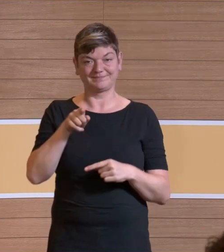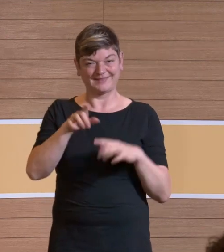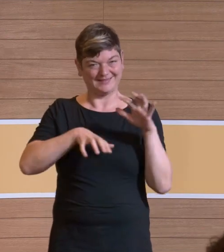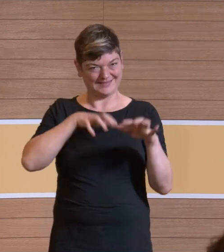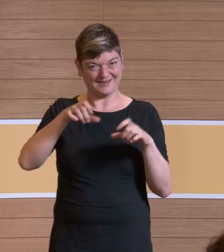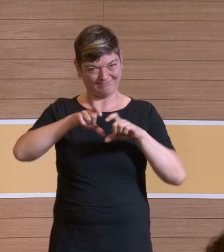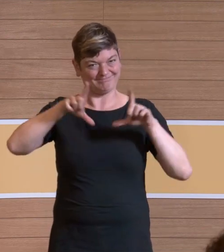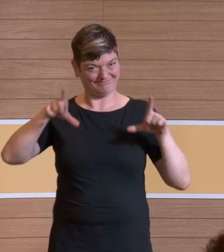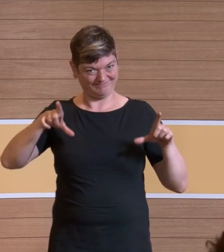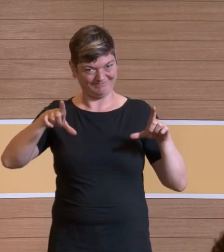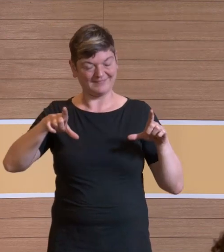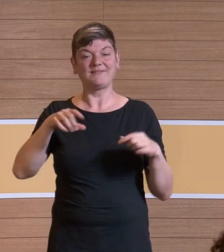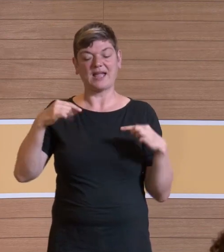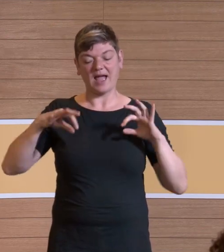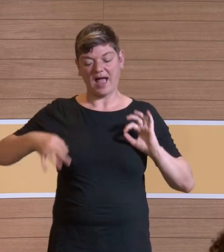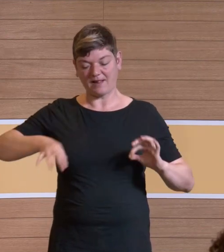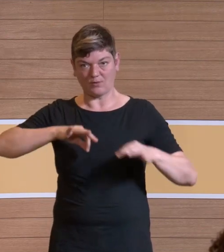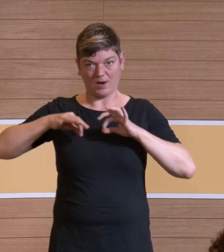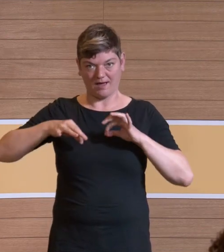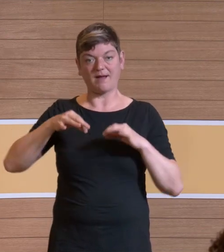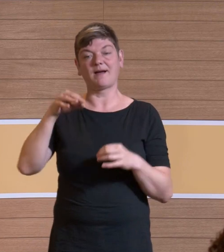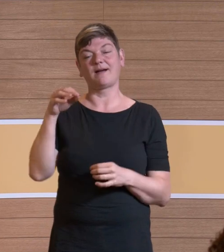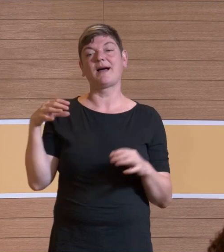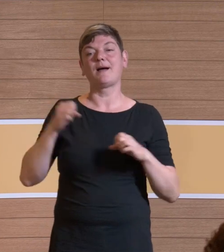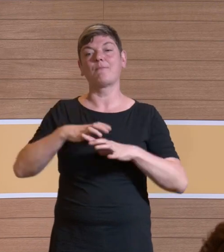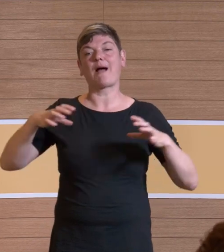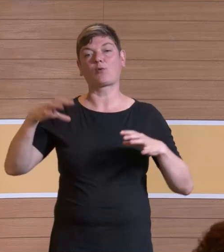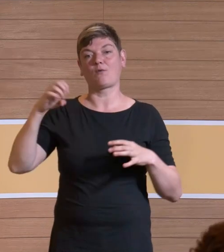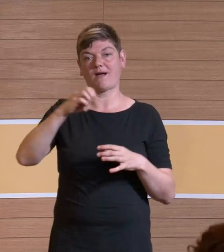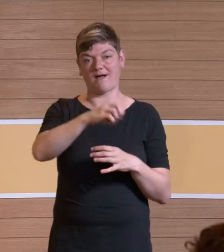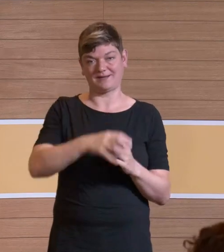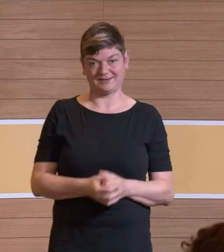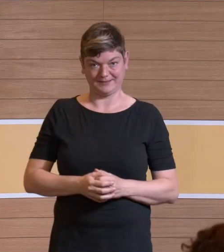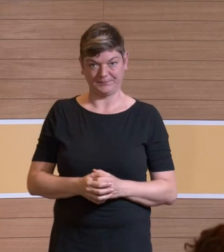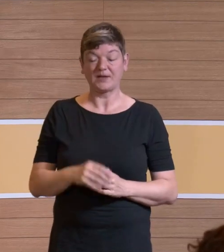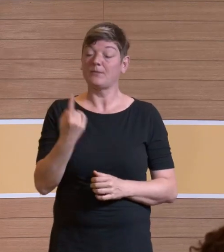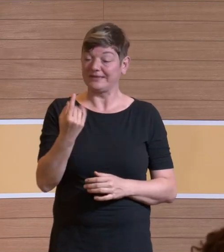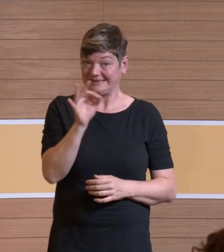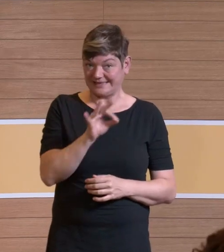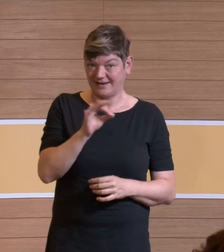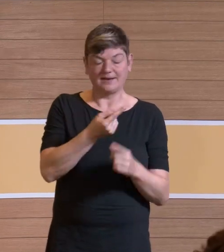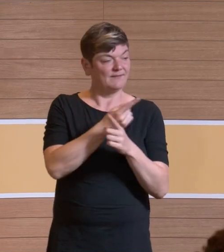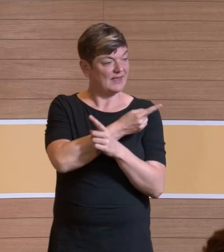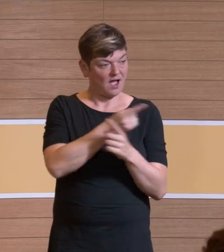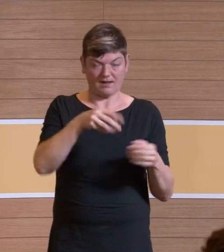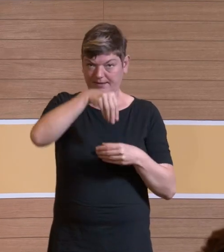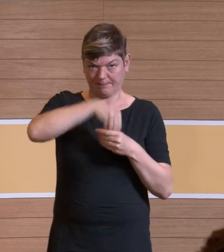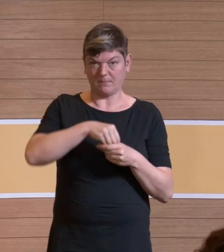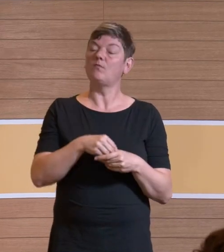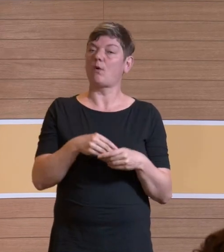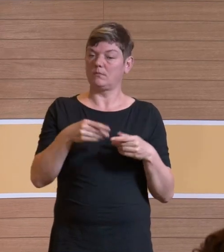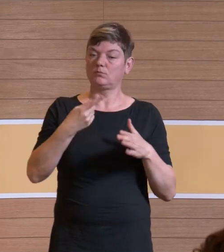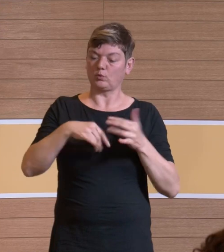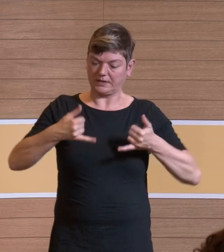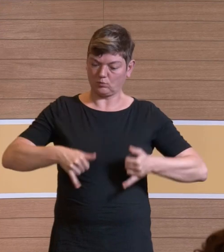die Sie da sehen. Das ist ein Alveolar-Makrophage. Das ist eine Zelle, die haben wir alle. Die gehört nämlich zu dem angeborenen Immunsystem.